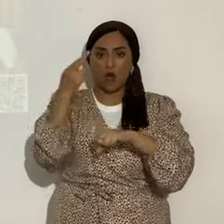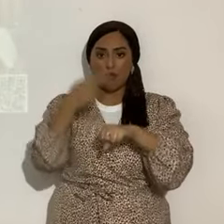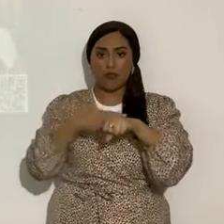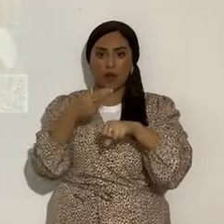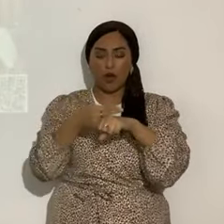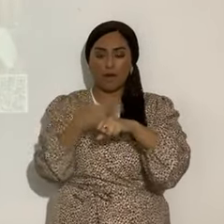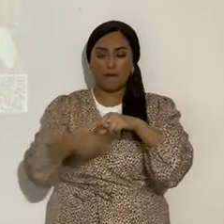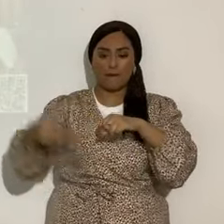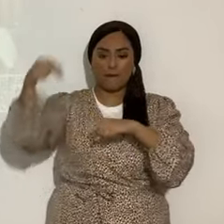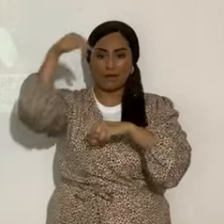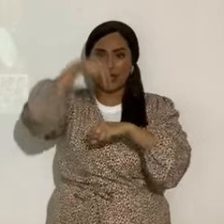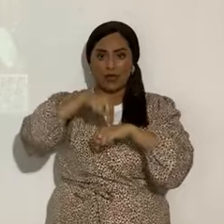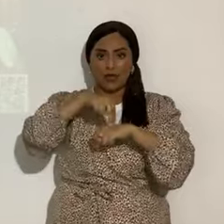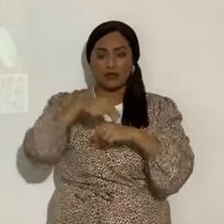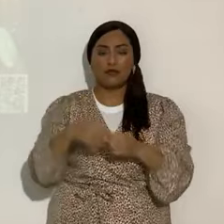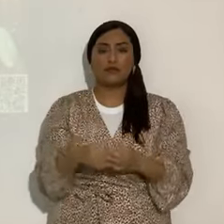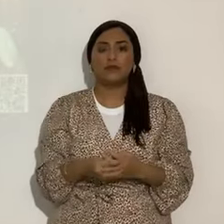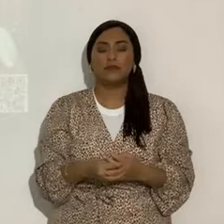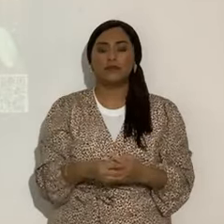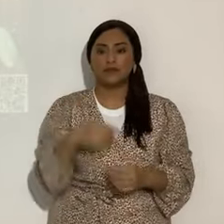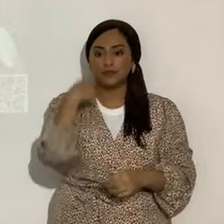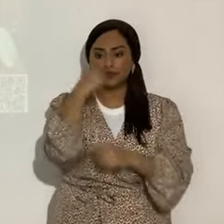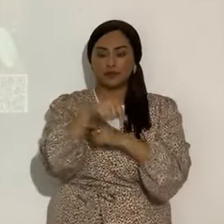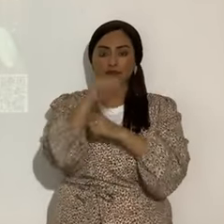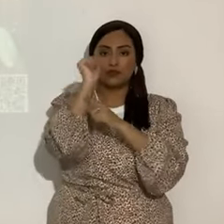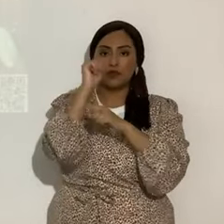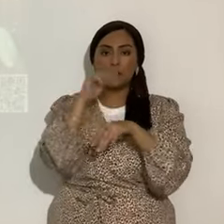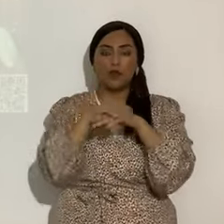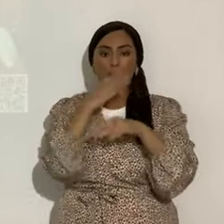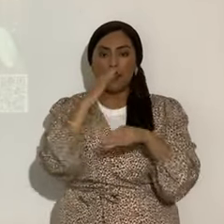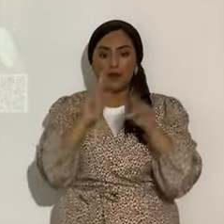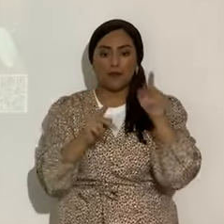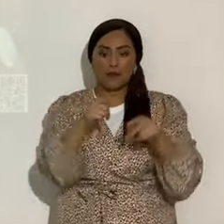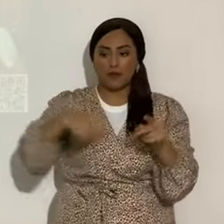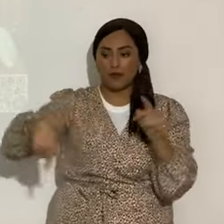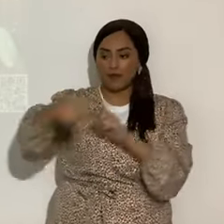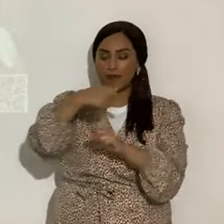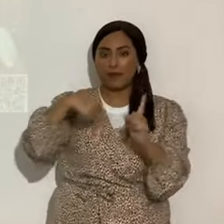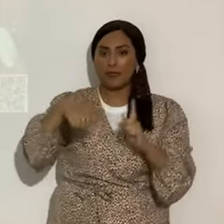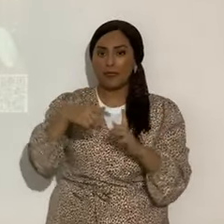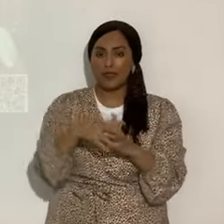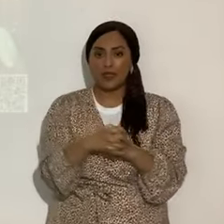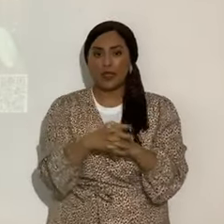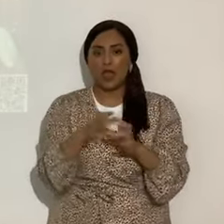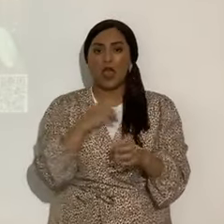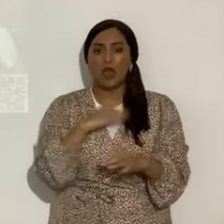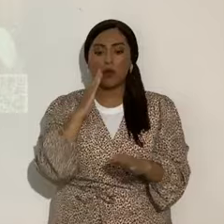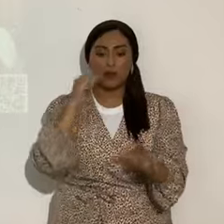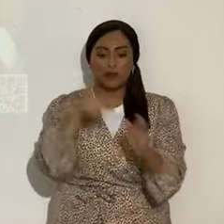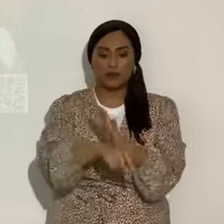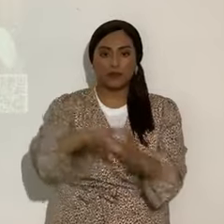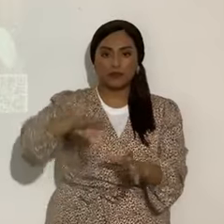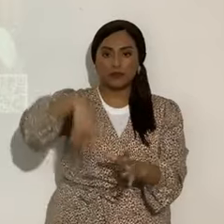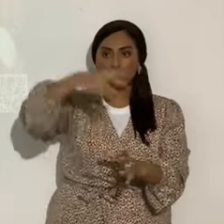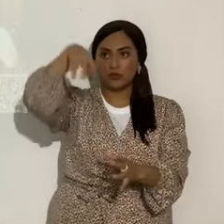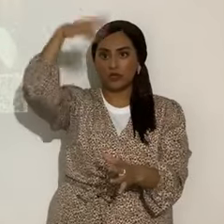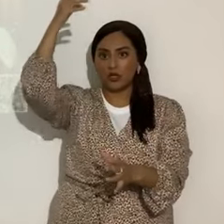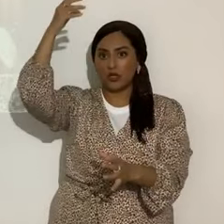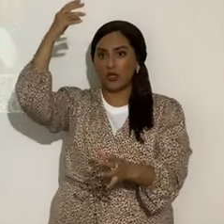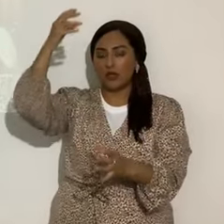pondrá en alto. Luego levantará mi cabeza sobre mis enemigos que me rodean, y yo sacrificaré en su Mishkan sacrificios de júbilo.